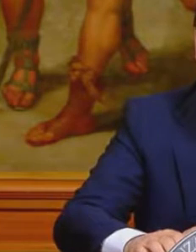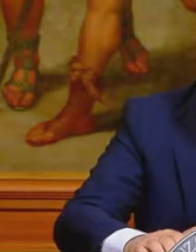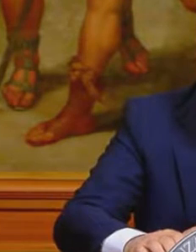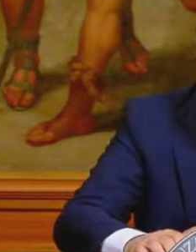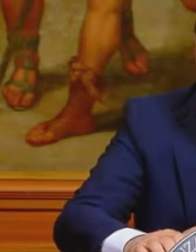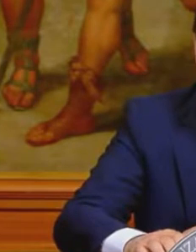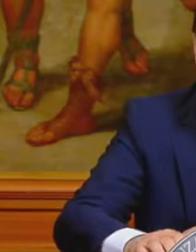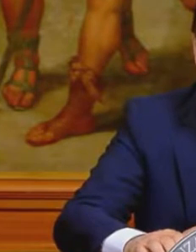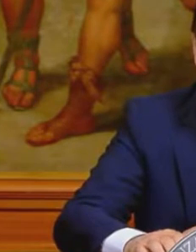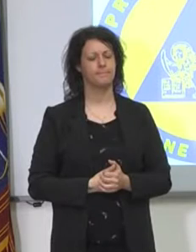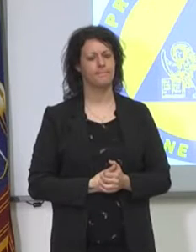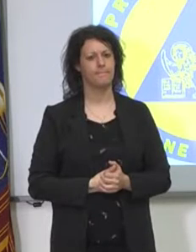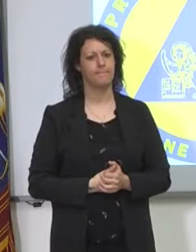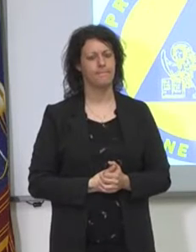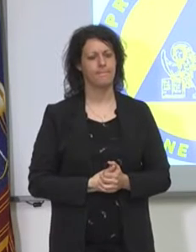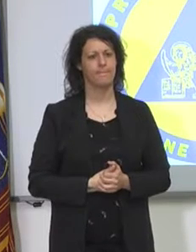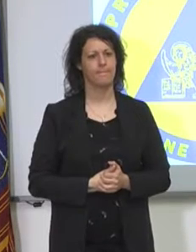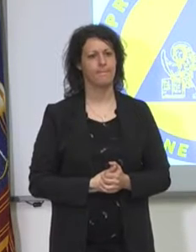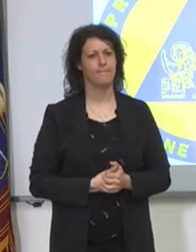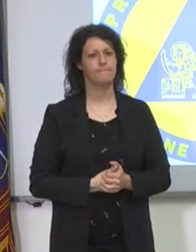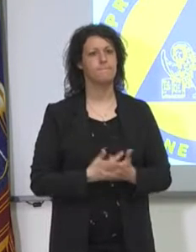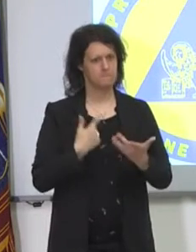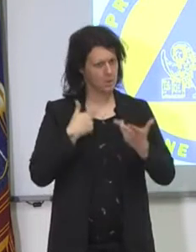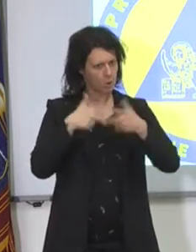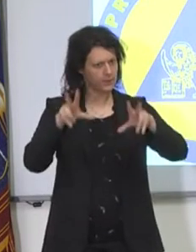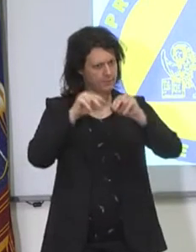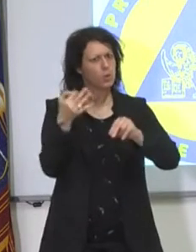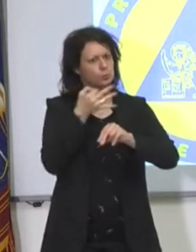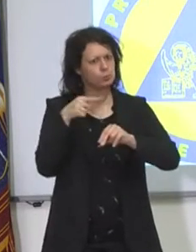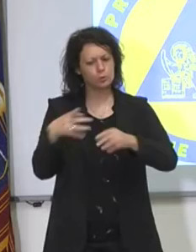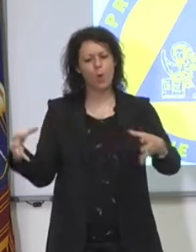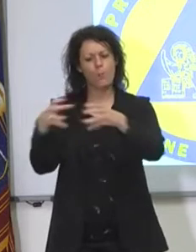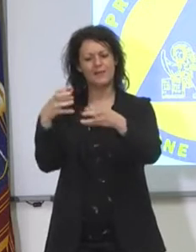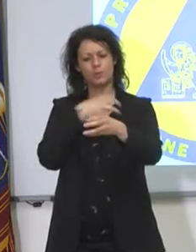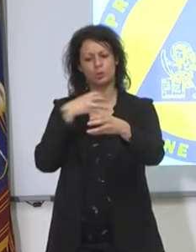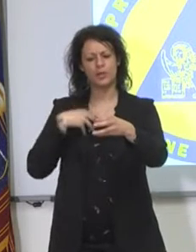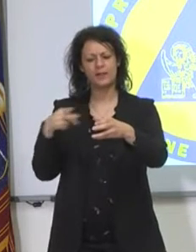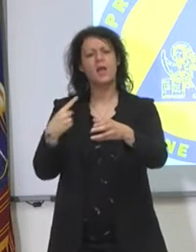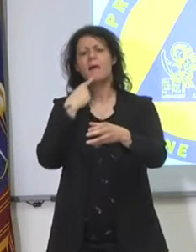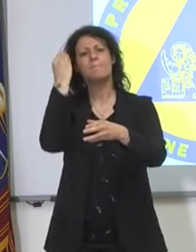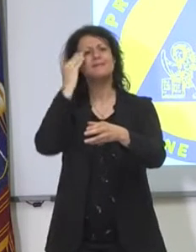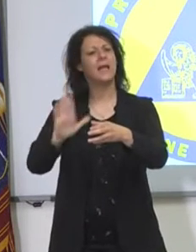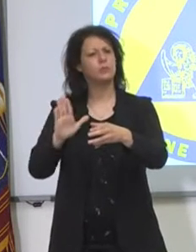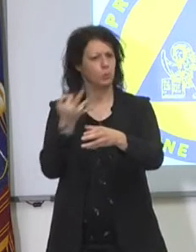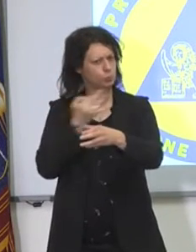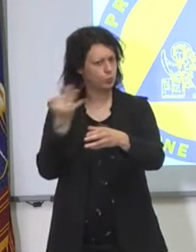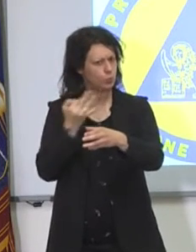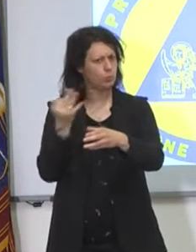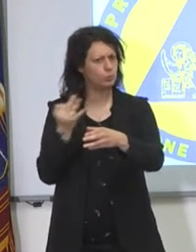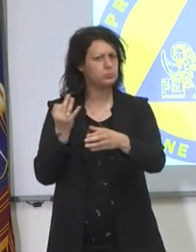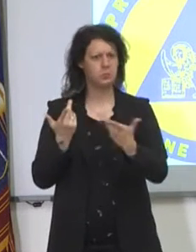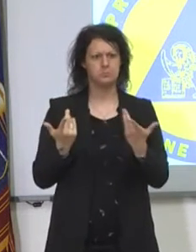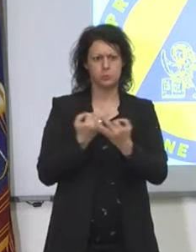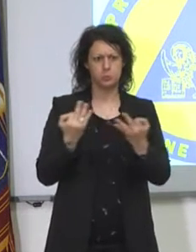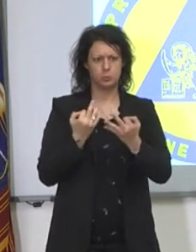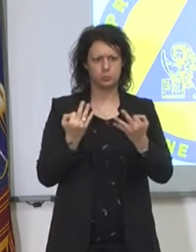il freno a mano tirato. E' giusto che il Comitato Scientifico esprima le sue considerazioni, ci mancherebbe, è nostro